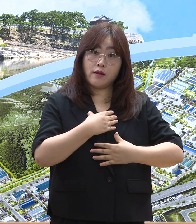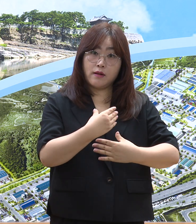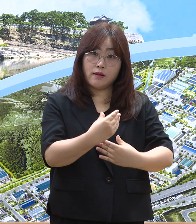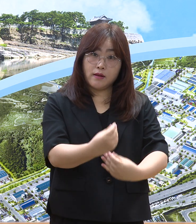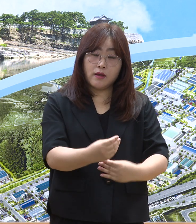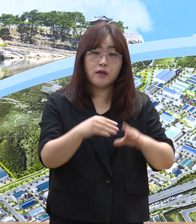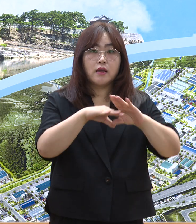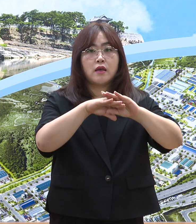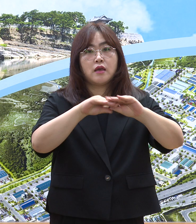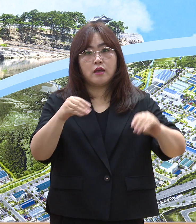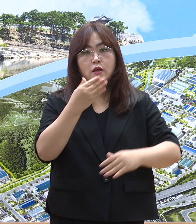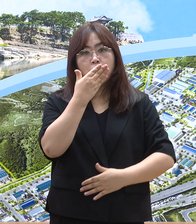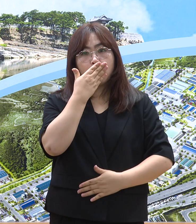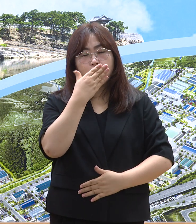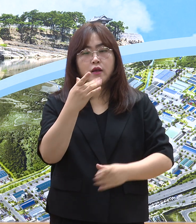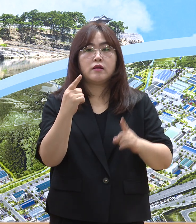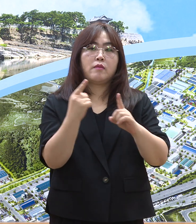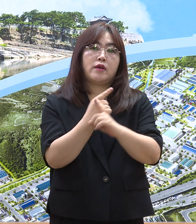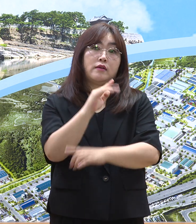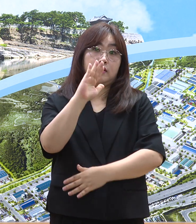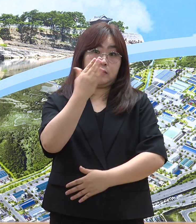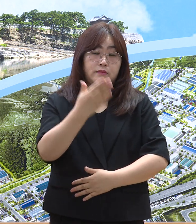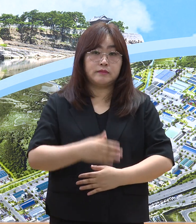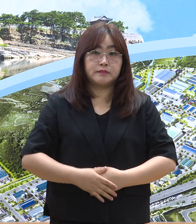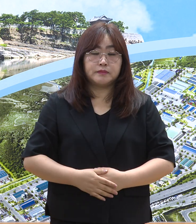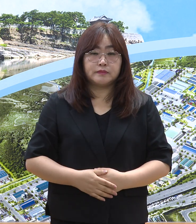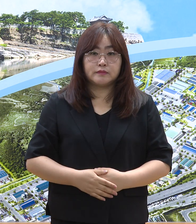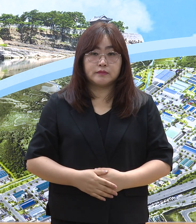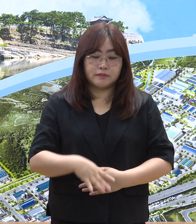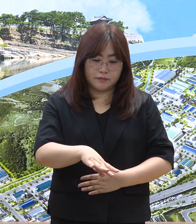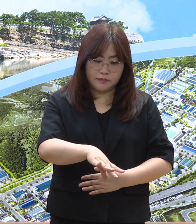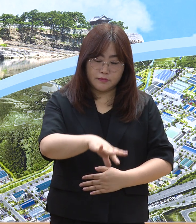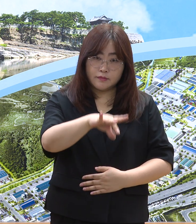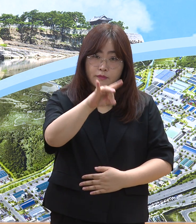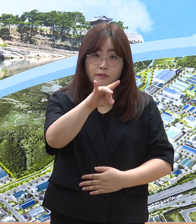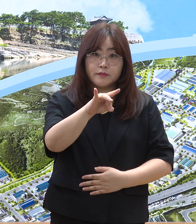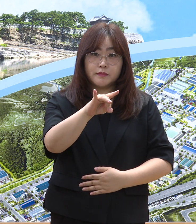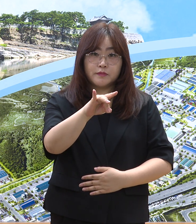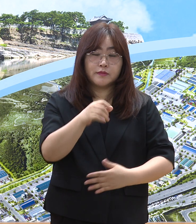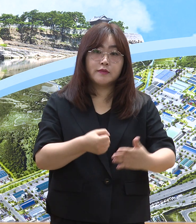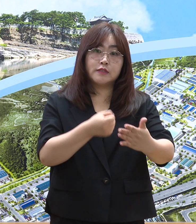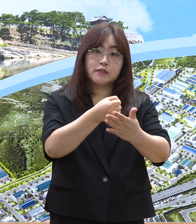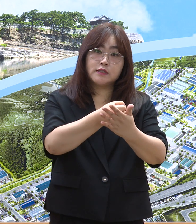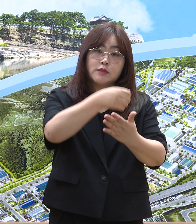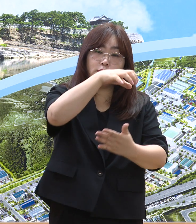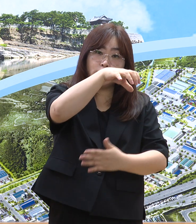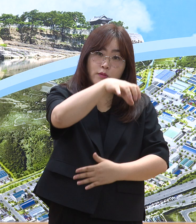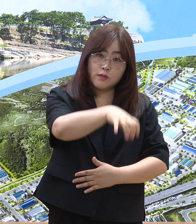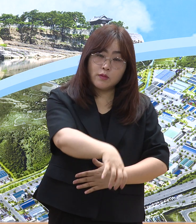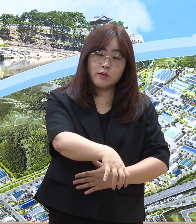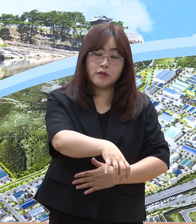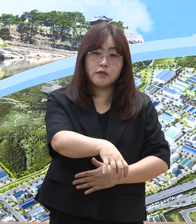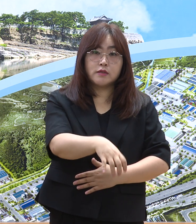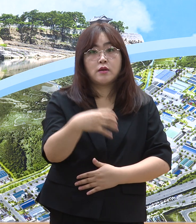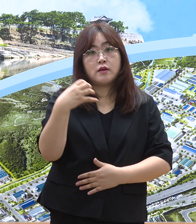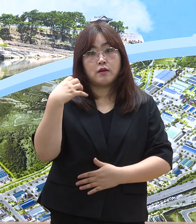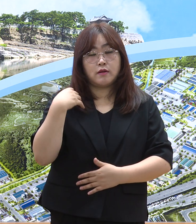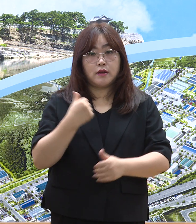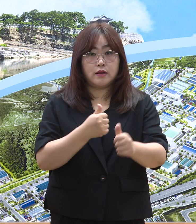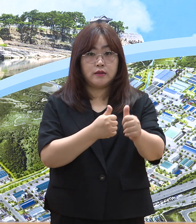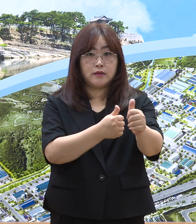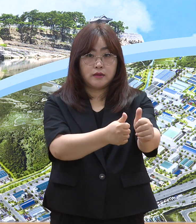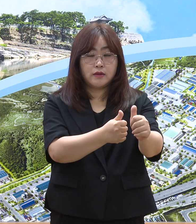해결할 수 있도록 개선합니다. 먼저 지정방식과 의료기관의 역할에 따라